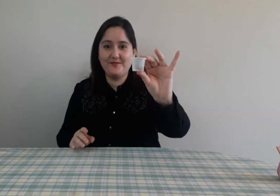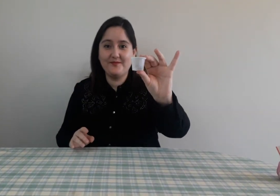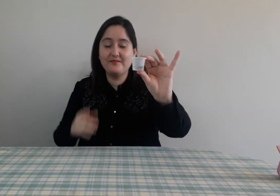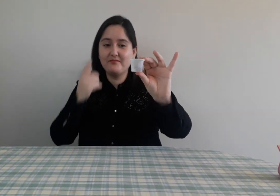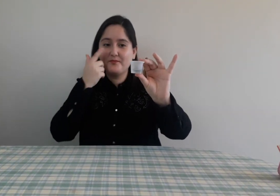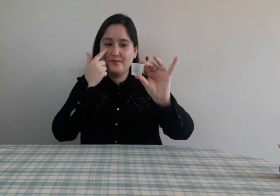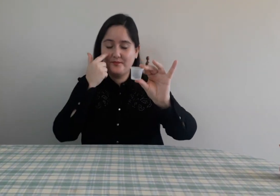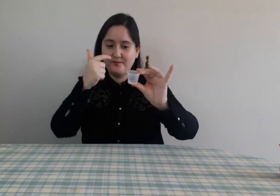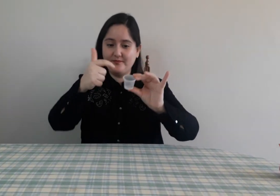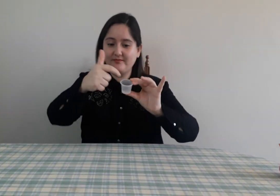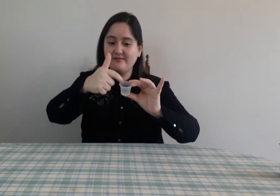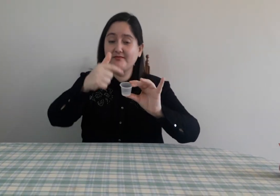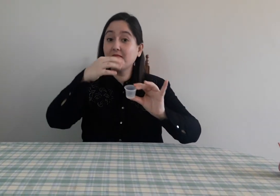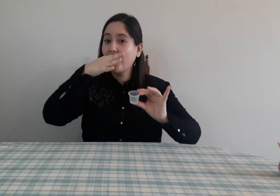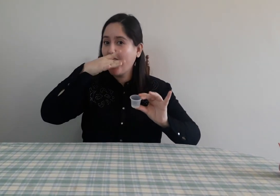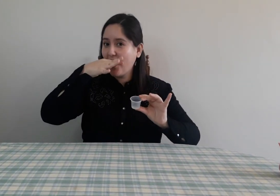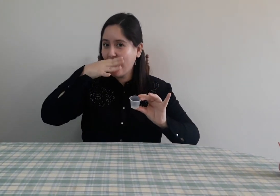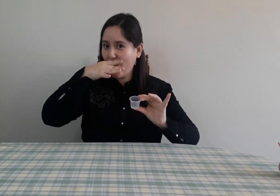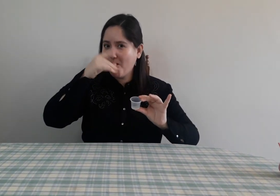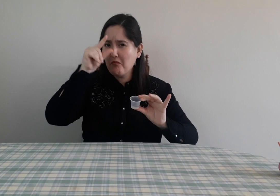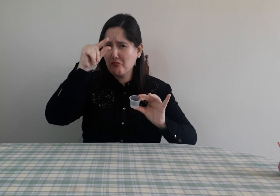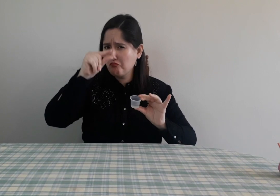Y en su interior tiene agua. Un poco de agua.